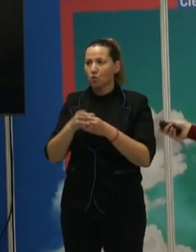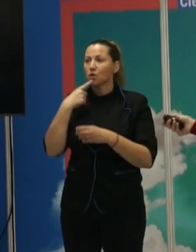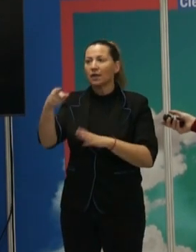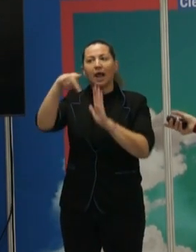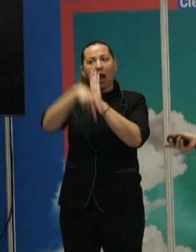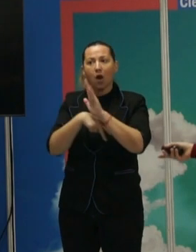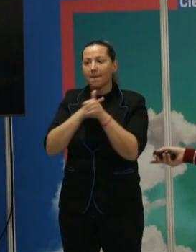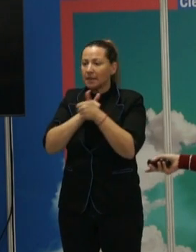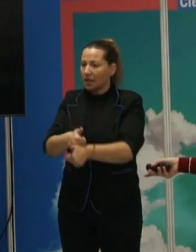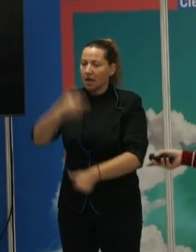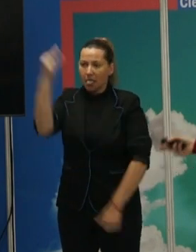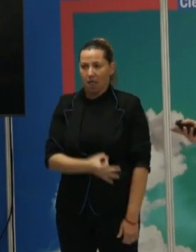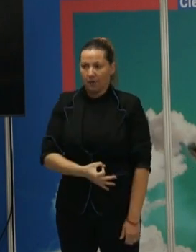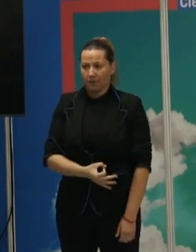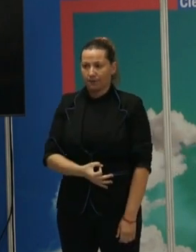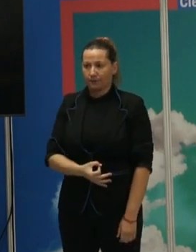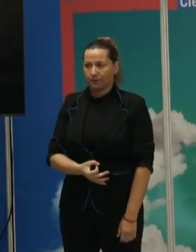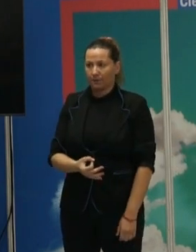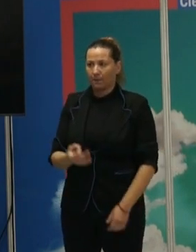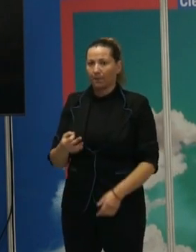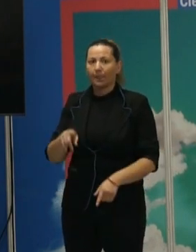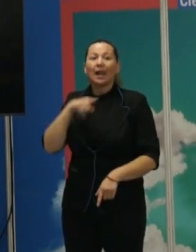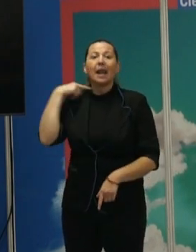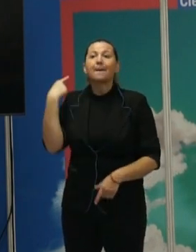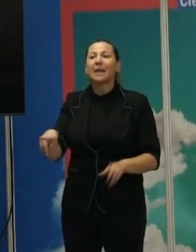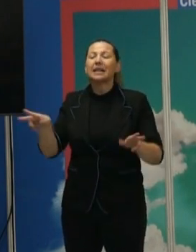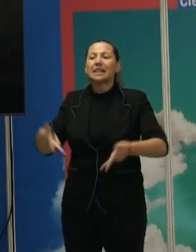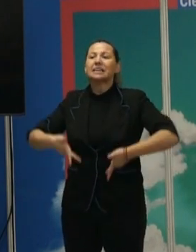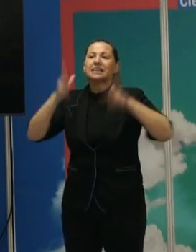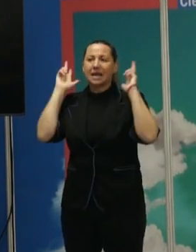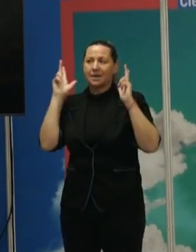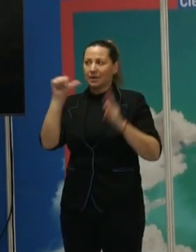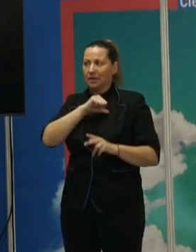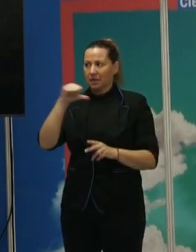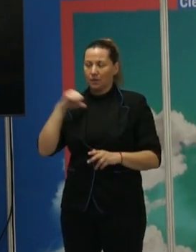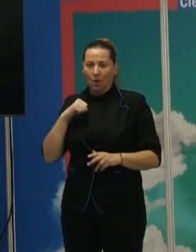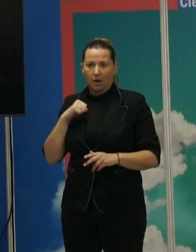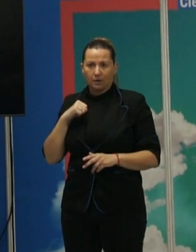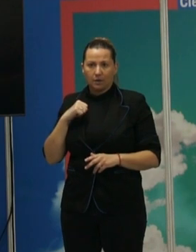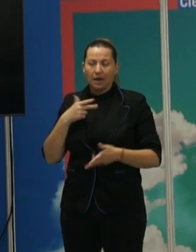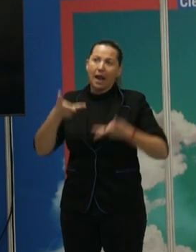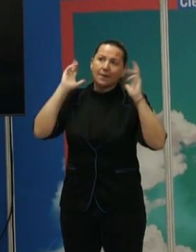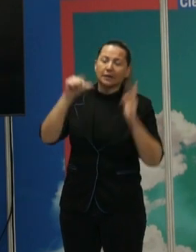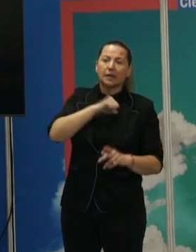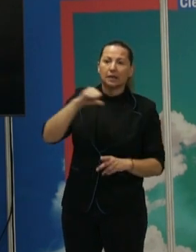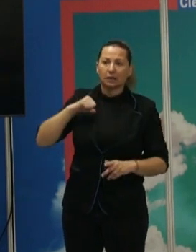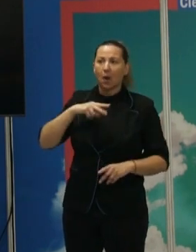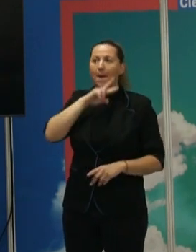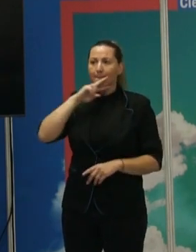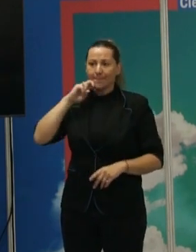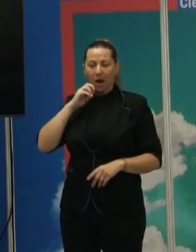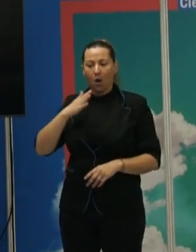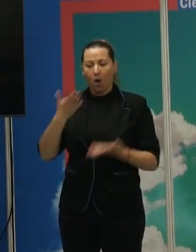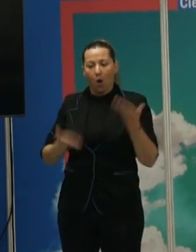Luego, el control de la insensión, la pérdida de esa libertad individual. También es verdad que la libertad individual es un valor nuestro, que